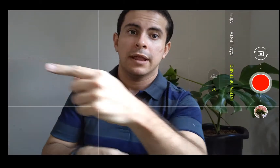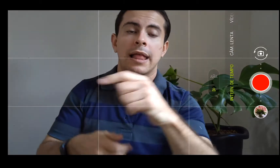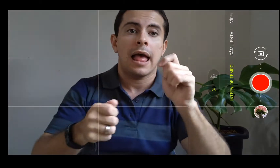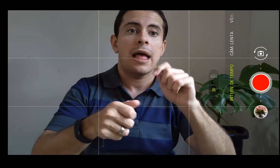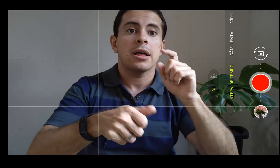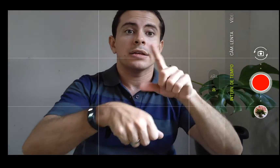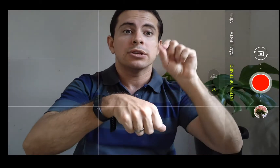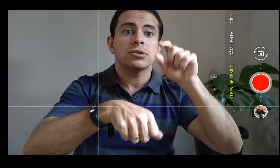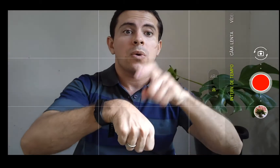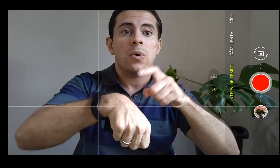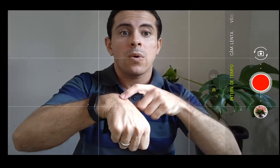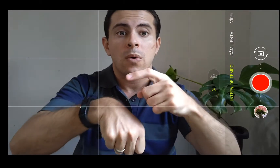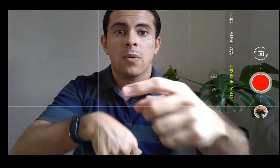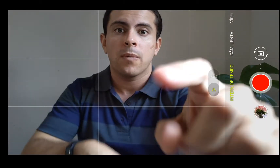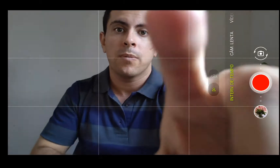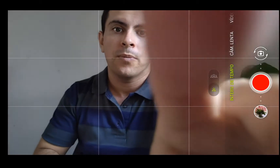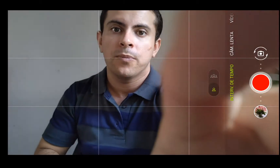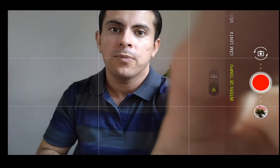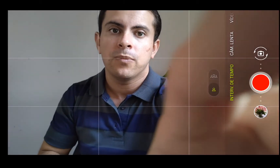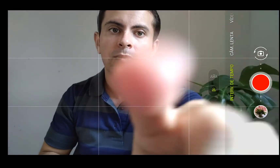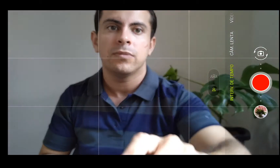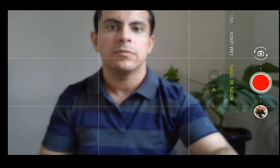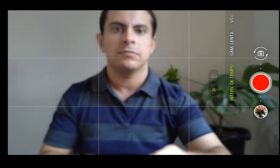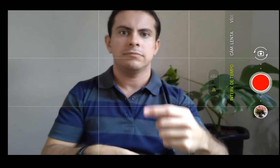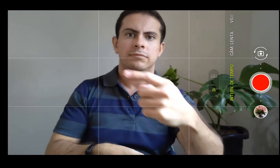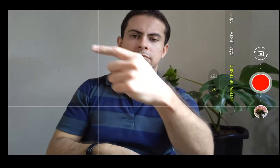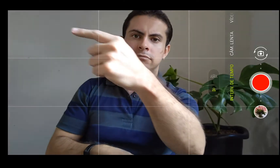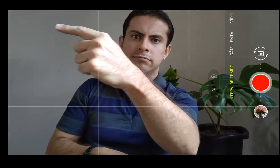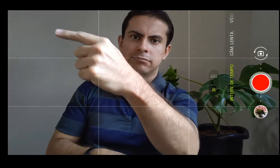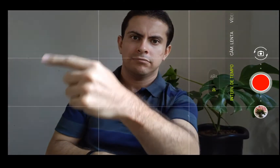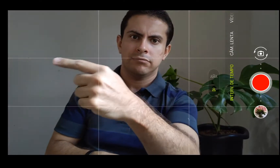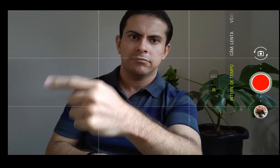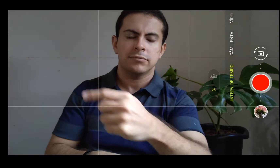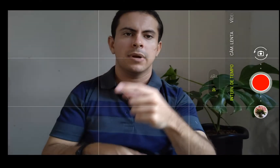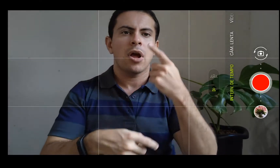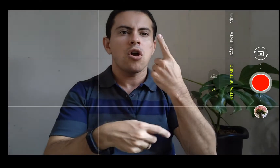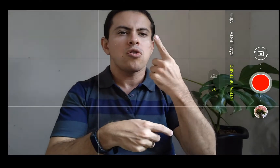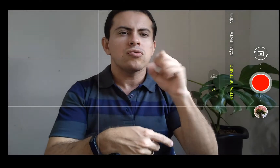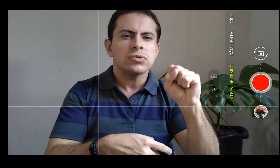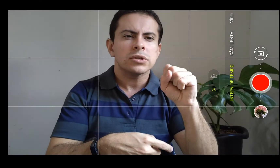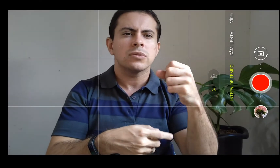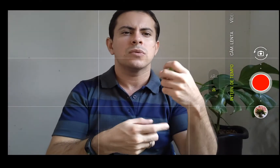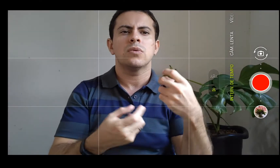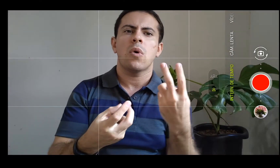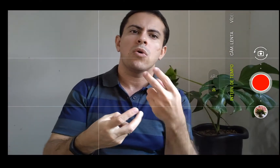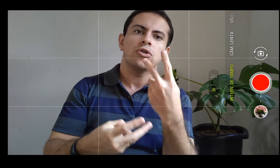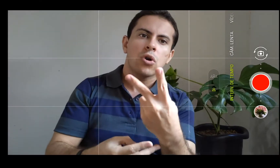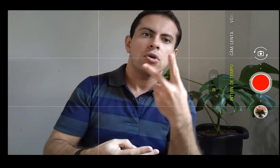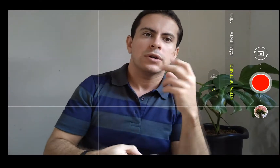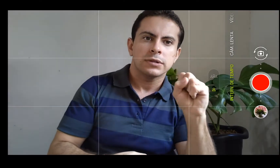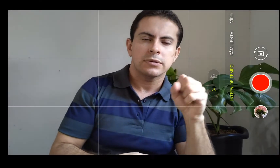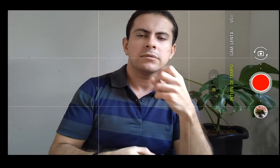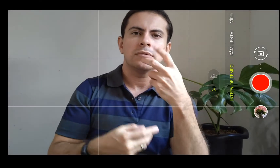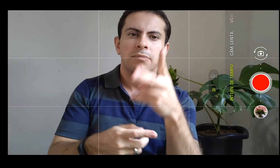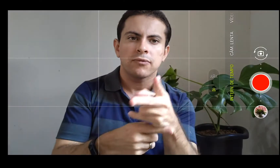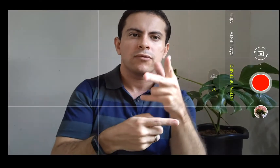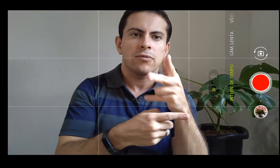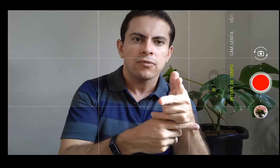tempo para escolher o tempo, se vai passar de 1 em 1 segundo, 3 em 3 segundos, 5 em 5 segundos. Então,